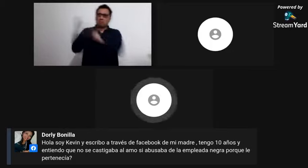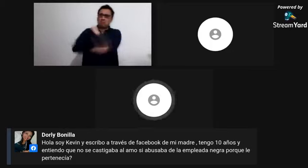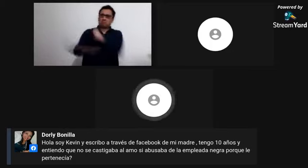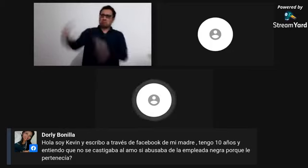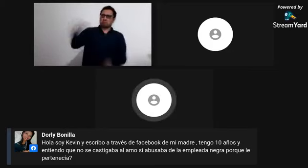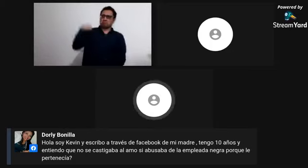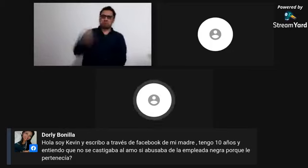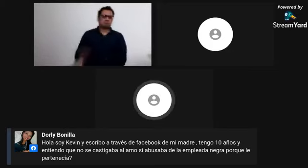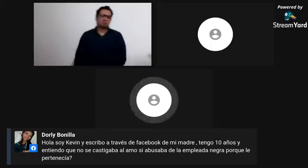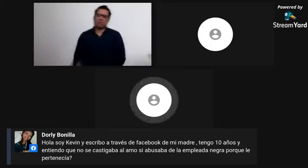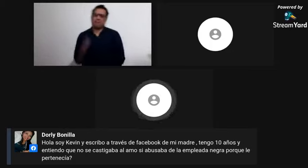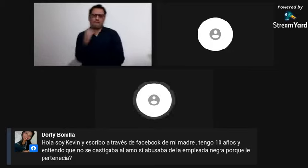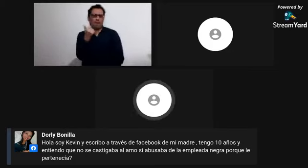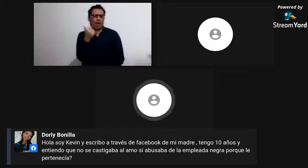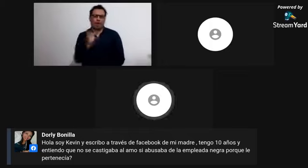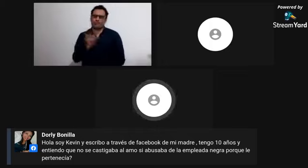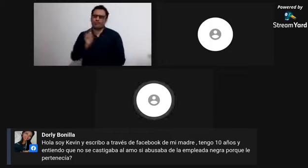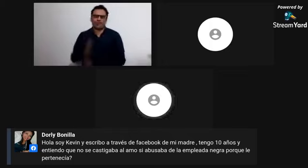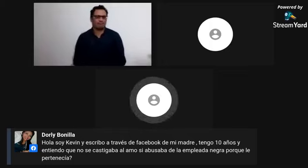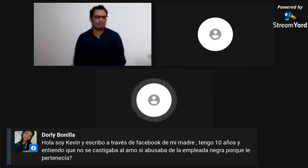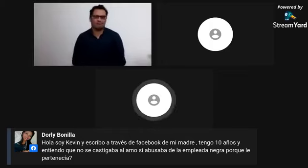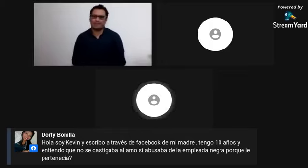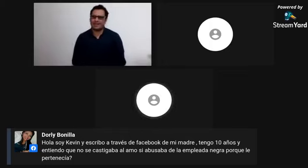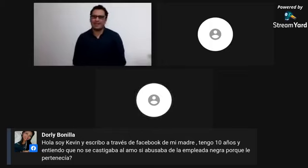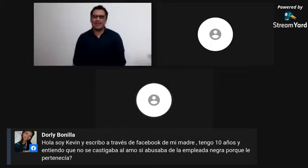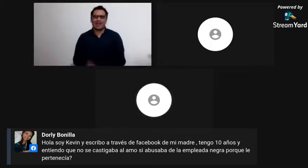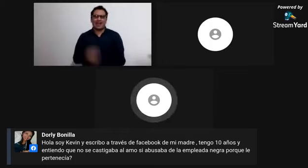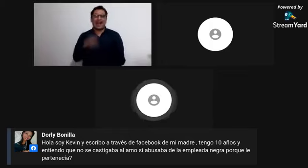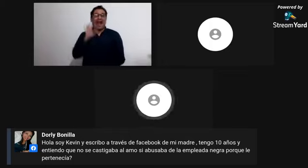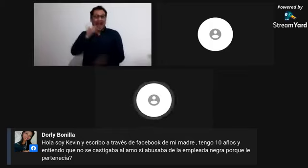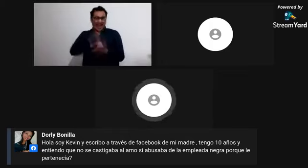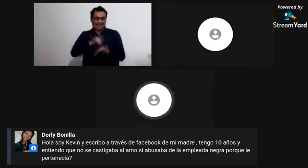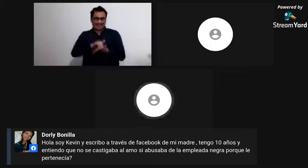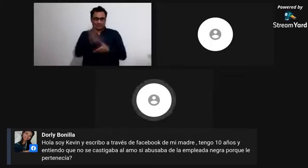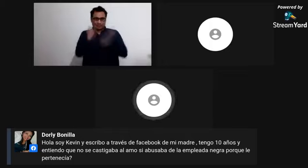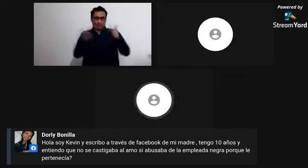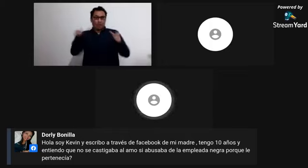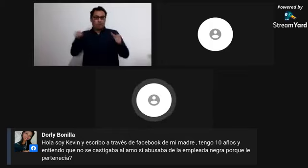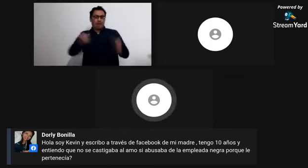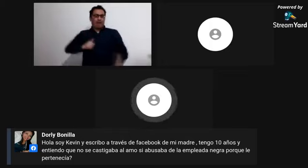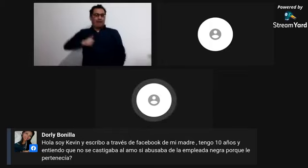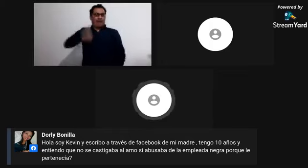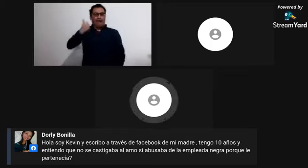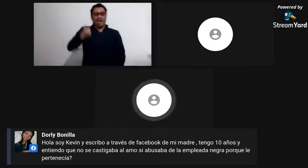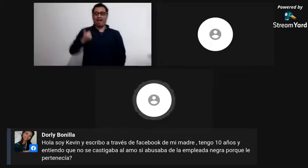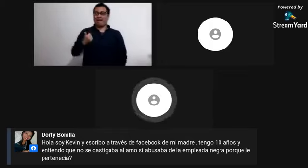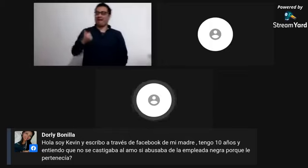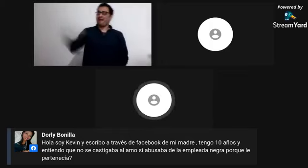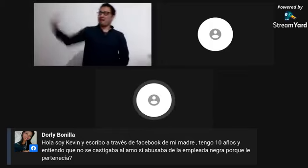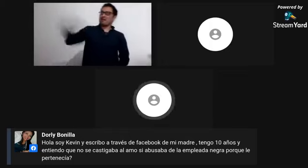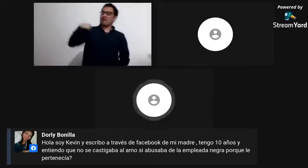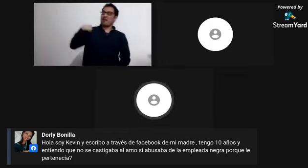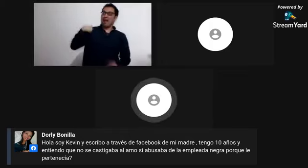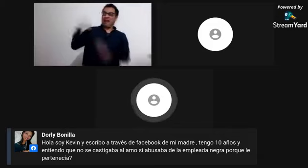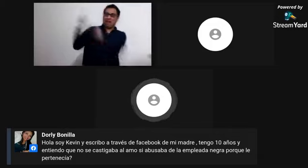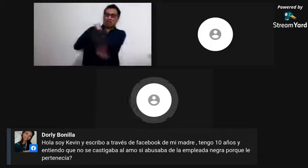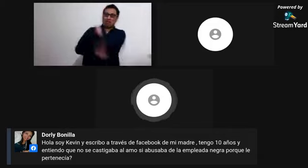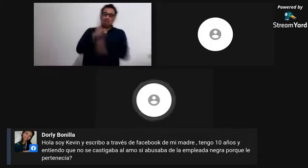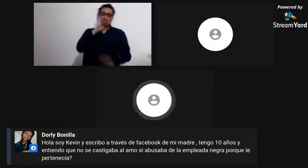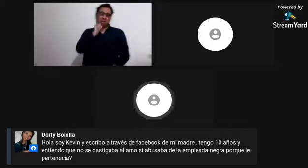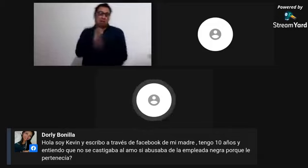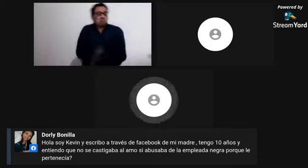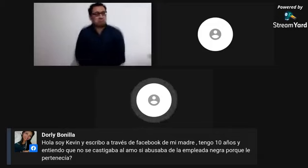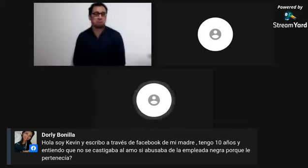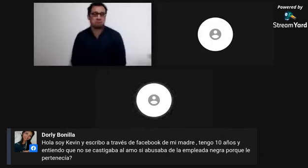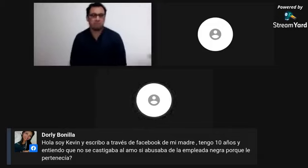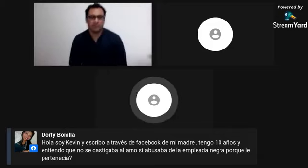maltrato, la violencia, el castigo. Sí, entonces, pues, al ser una pertenencia, un objeto más